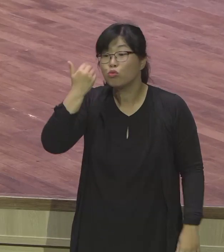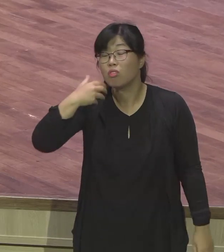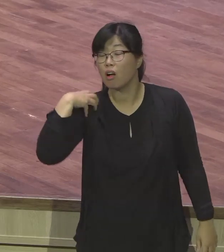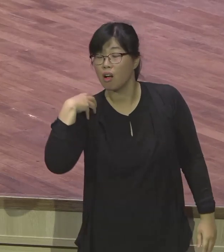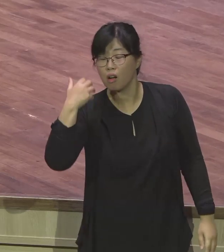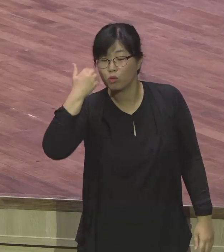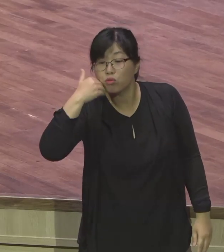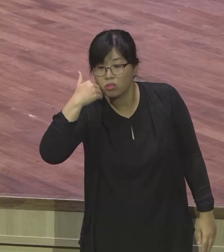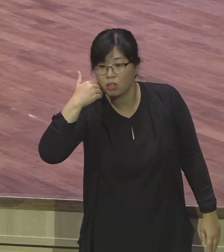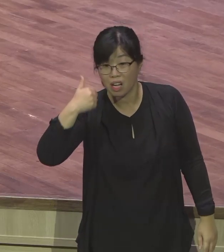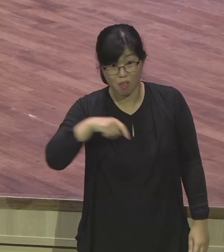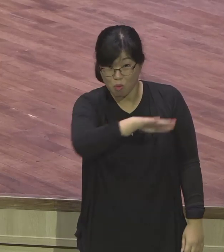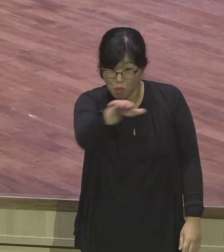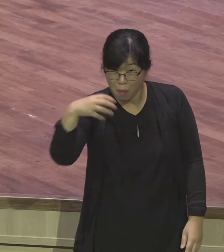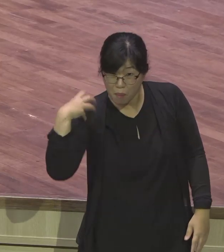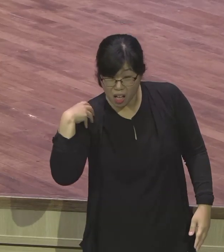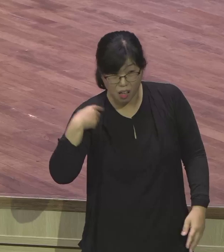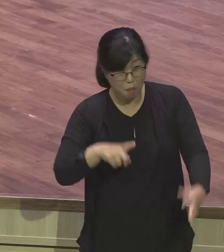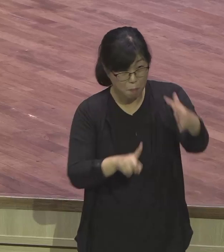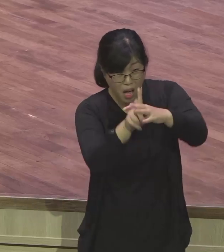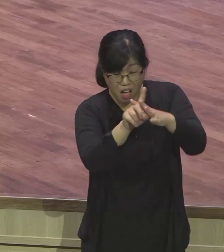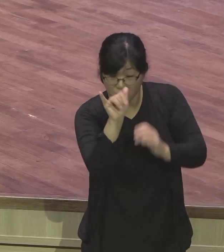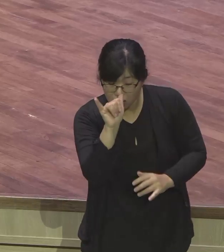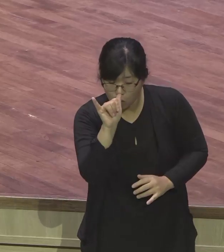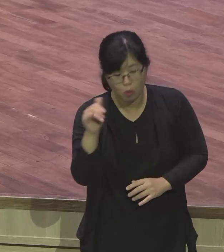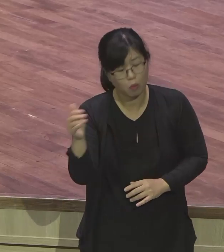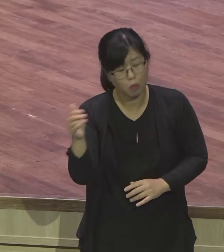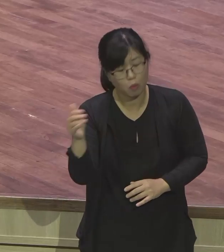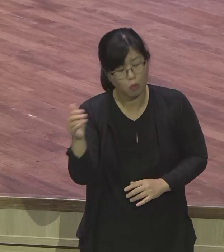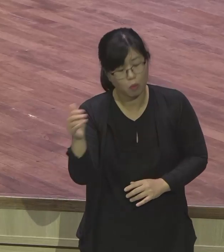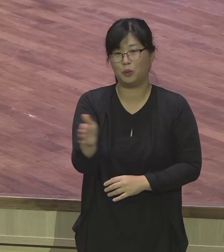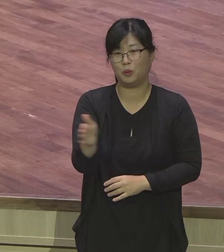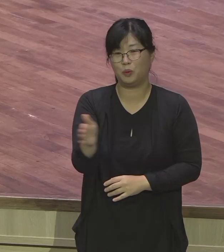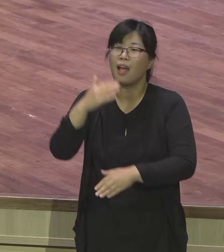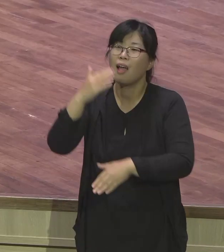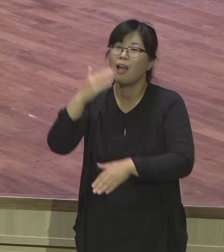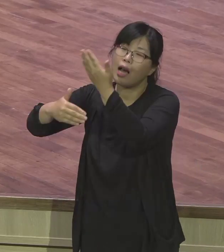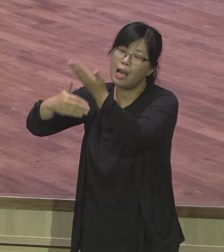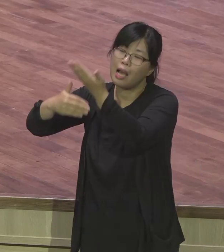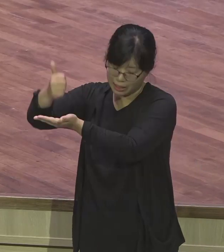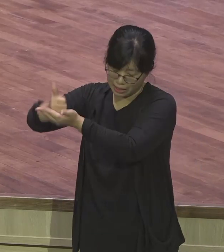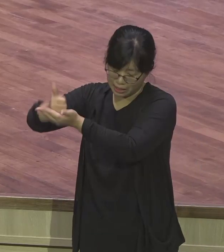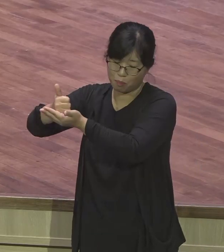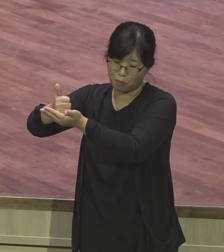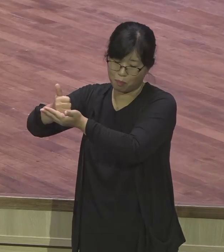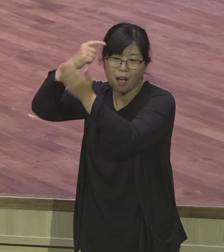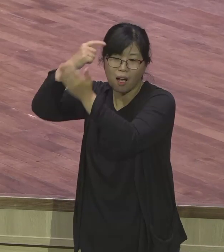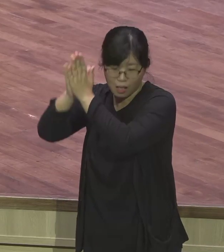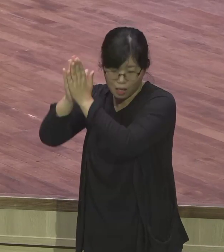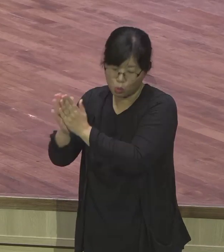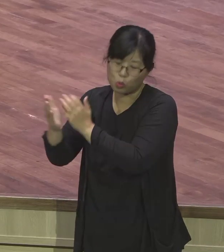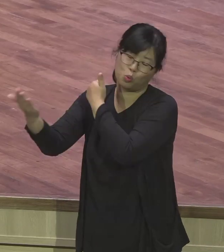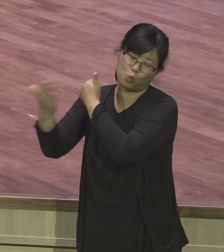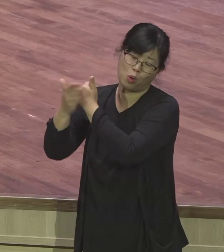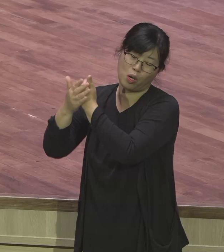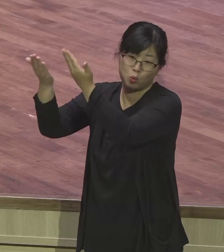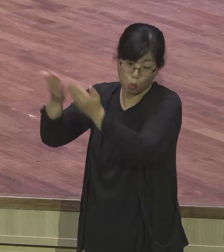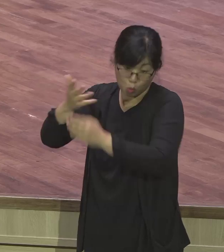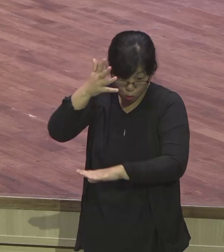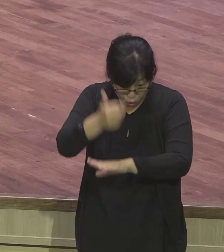그래서 우리 교회는요 뭐 토양도 그렇지만 겸안한 사람도 없고 건방진 사람도 없고 내세울 사람도 없습니다. 아무도 없습니다.